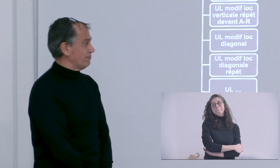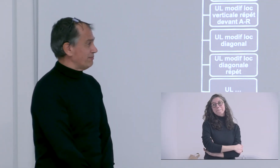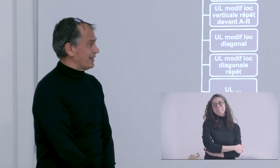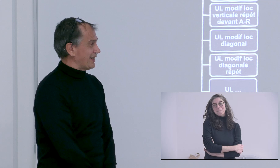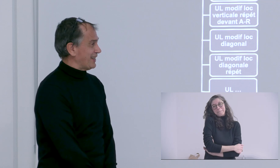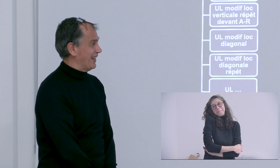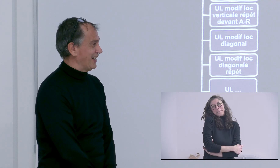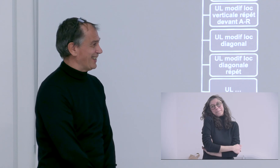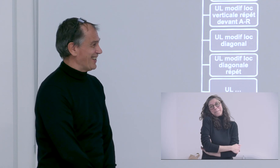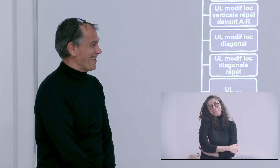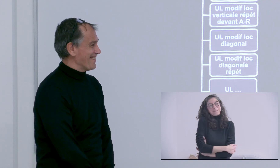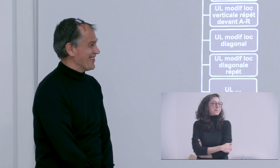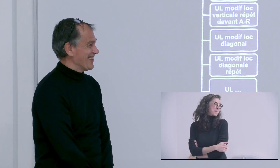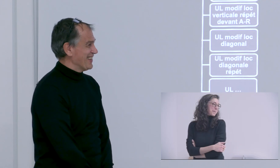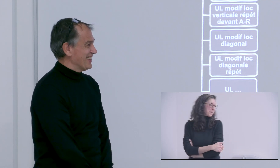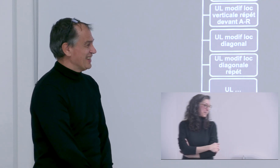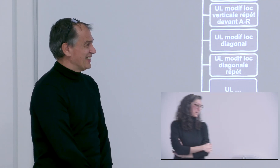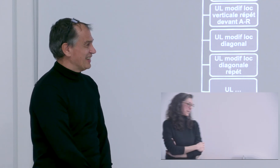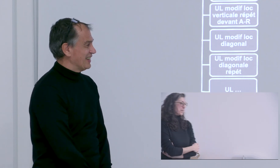c'est le niveau de détail en fait qui m'intéresse